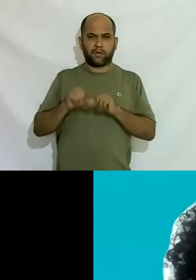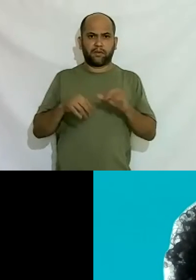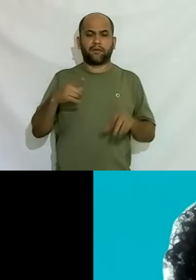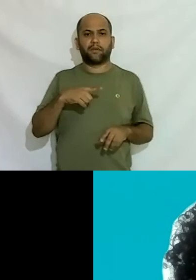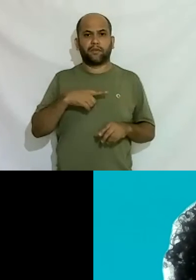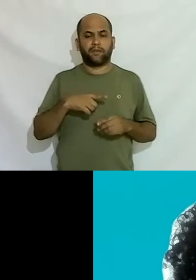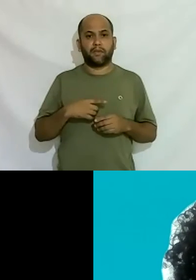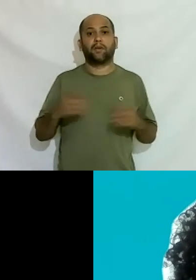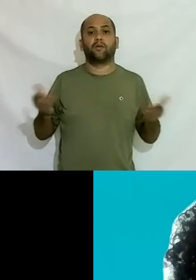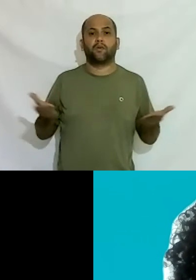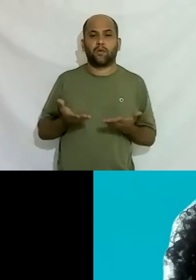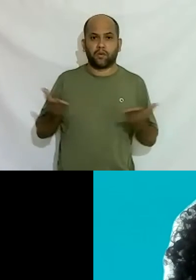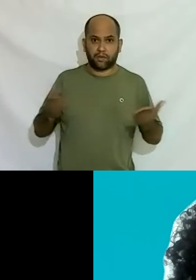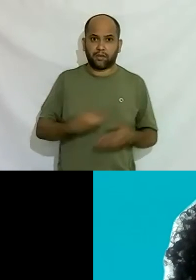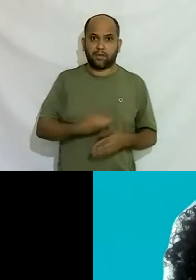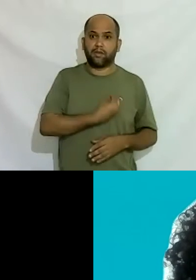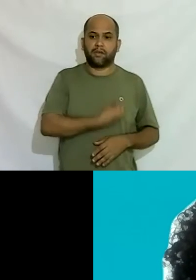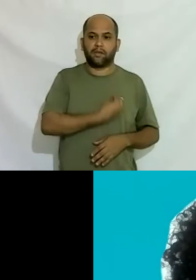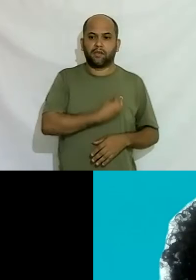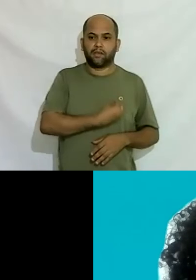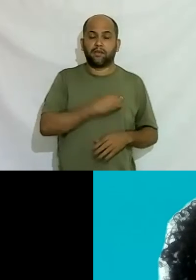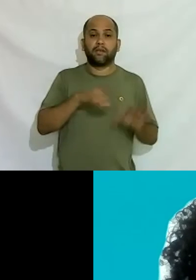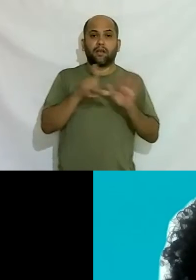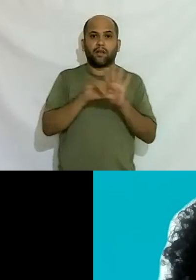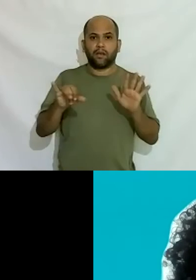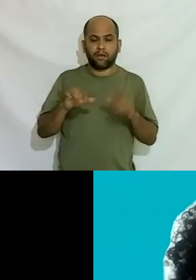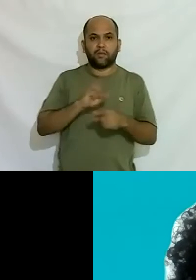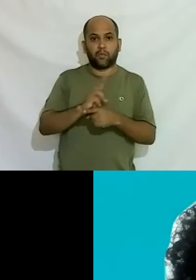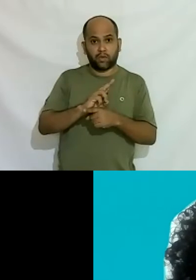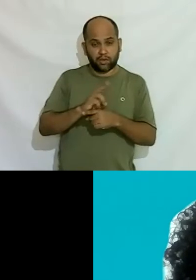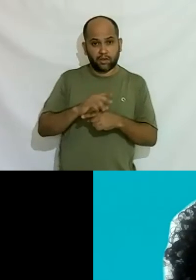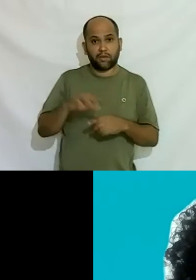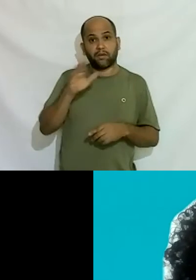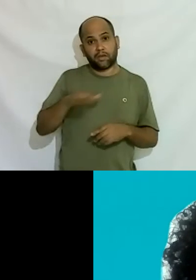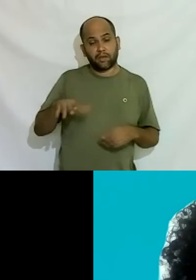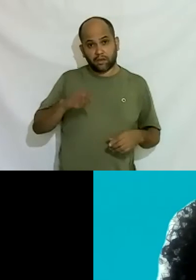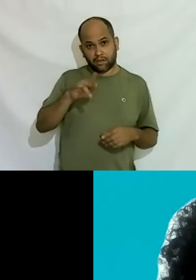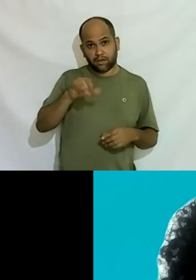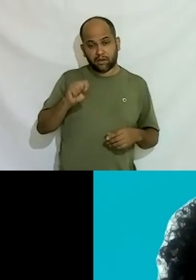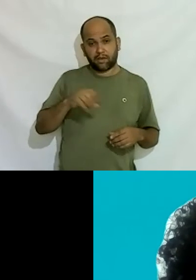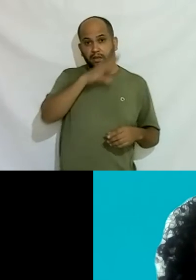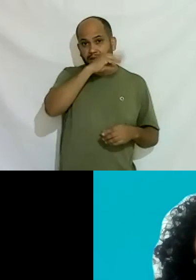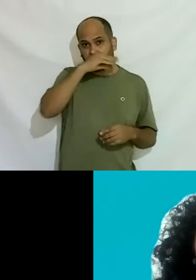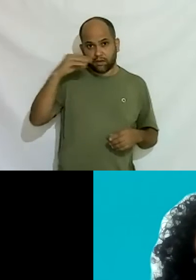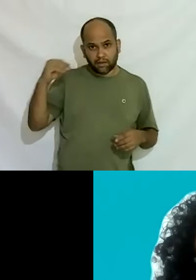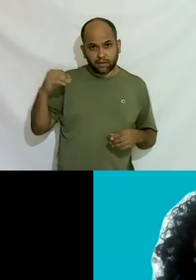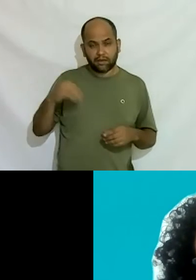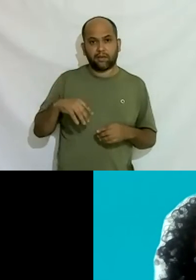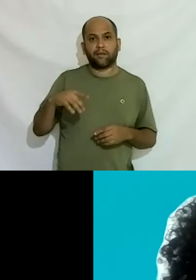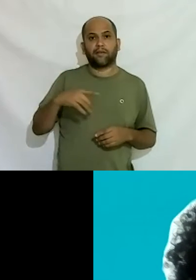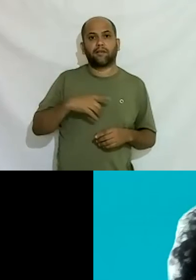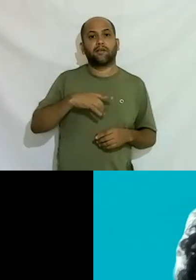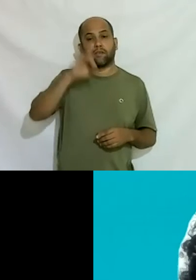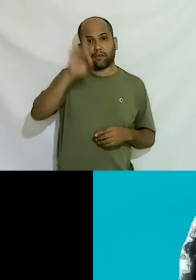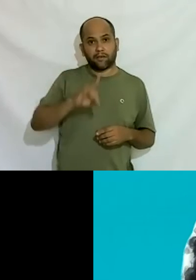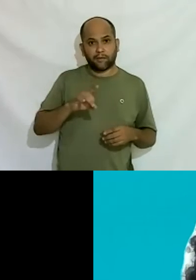hoje hoje existe leis protegendo crianças trans adolescentes trans hoje tem direito ao nome nas